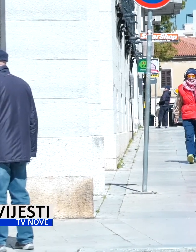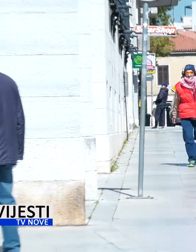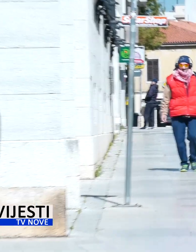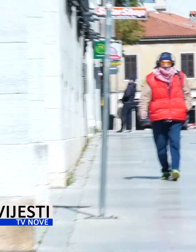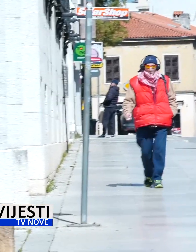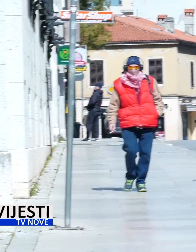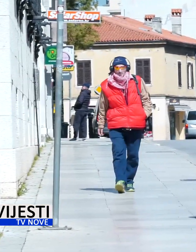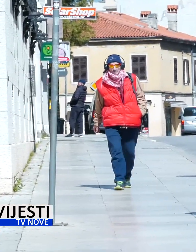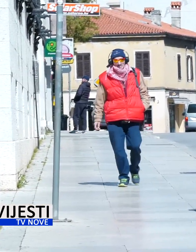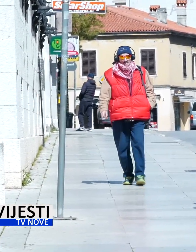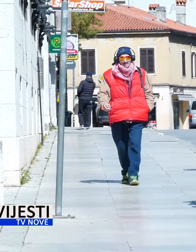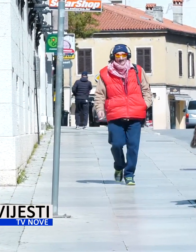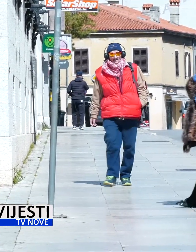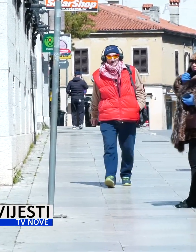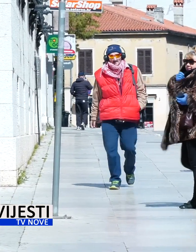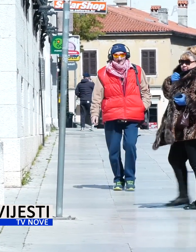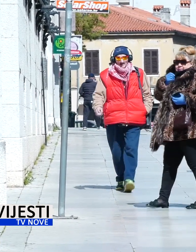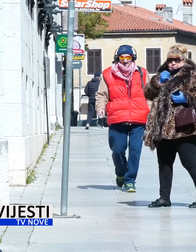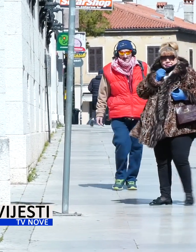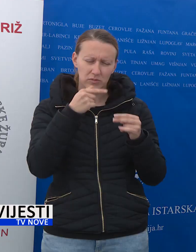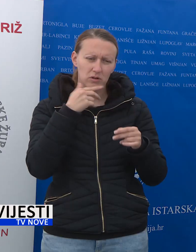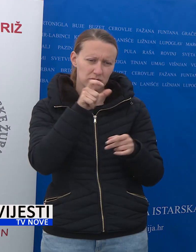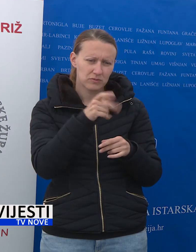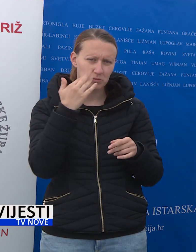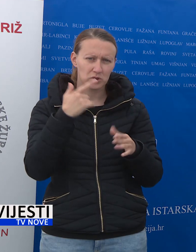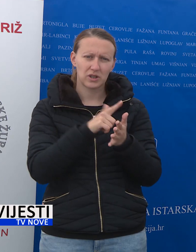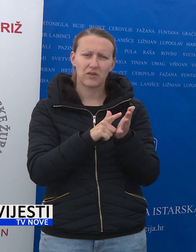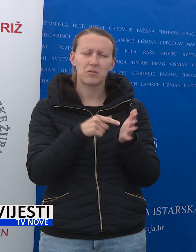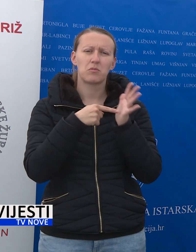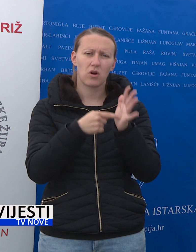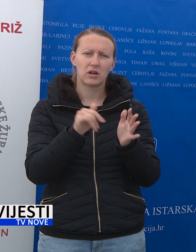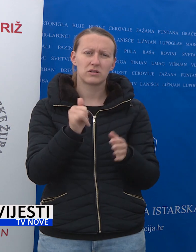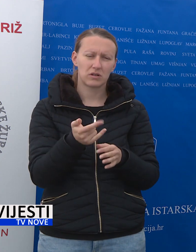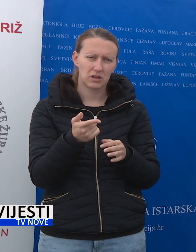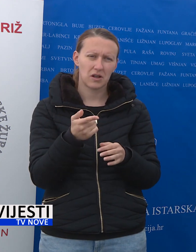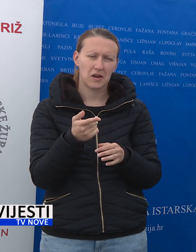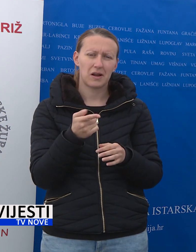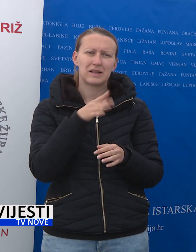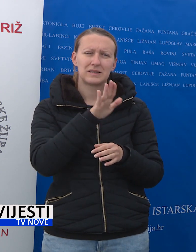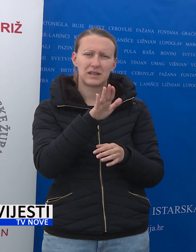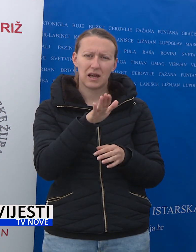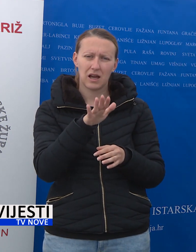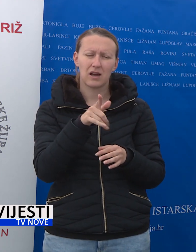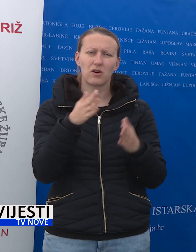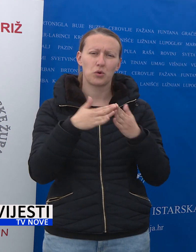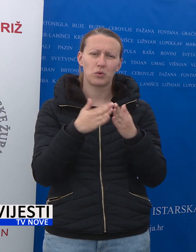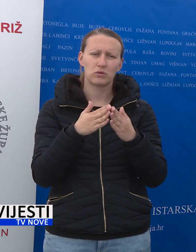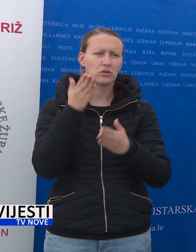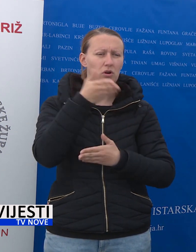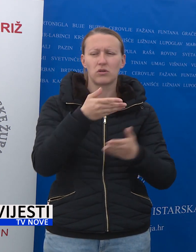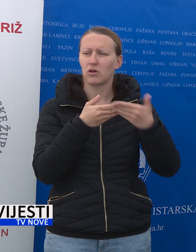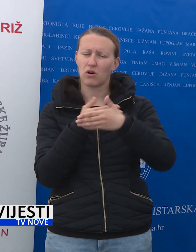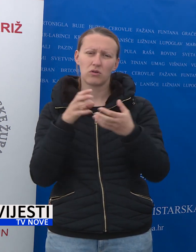kod kuće. Zato što pojedine epidemiološke obrade koje smo imali u zadnje vreme ukazuju da takva načina kućnih